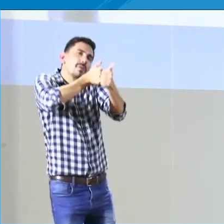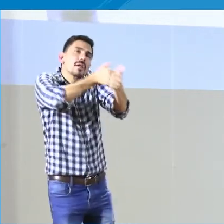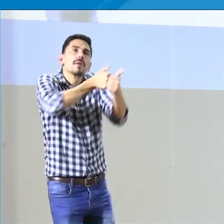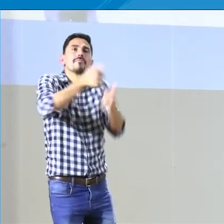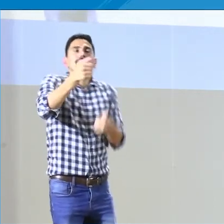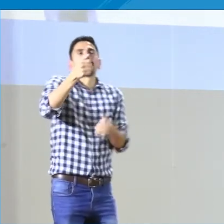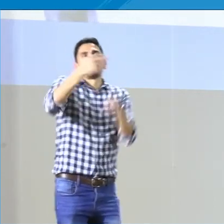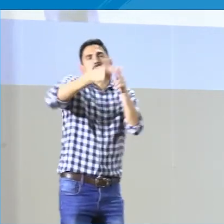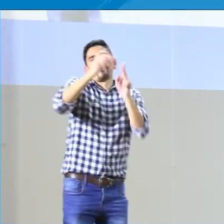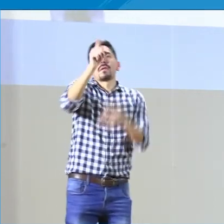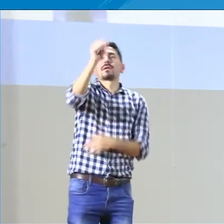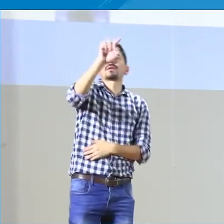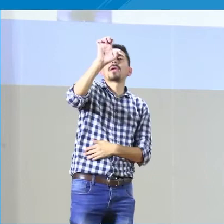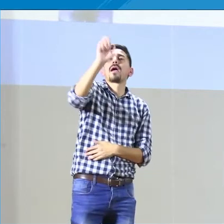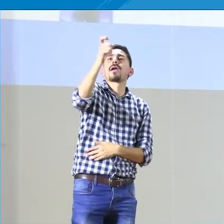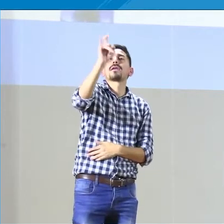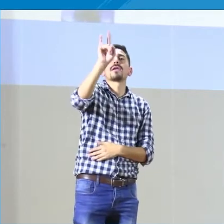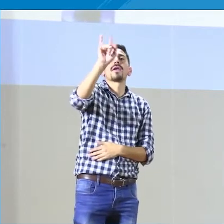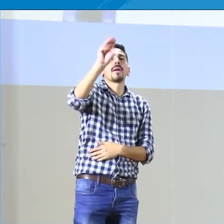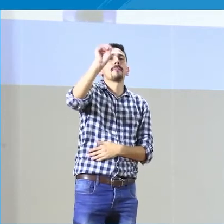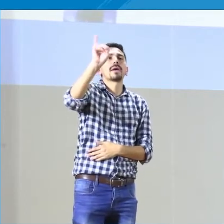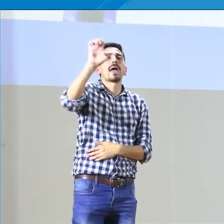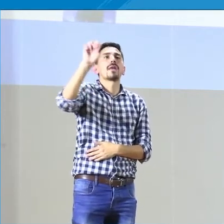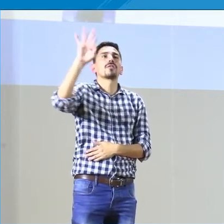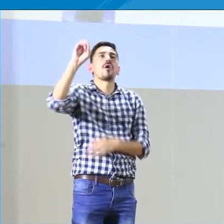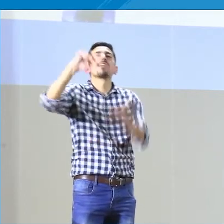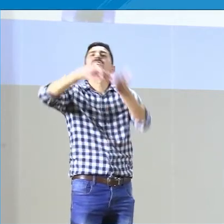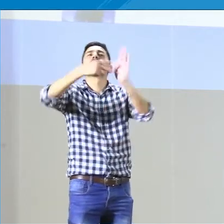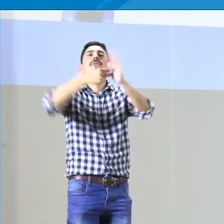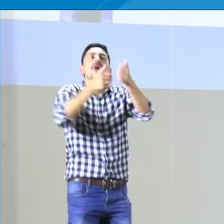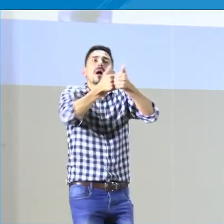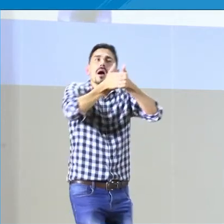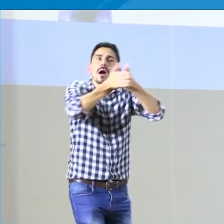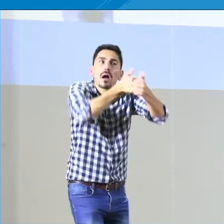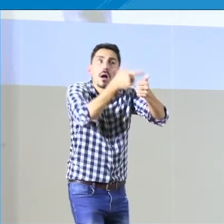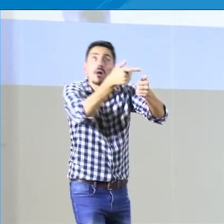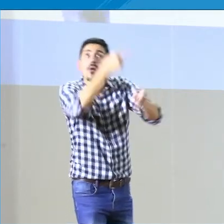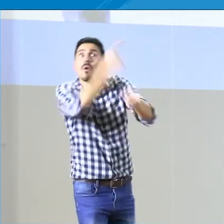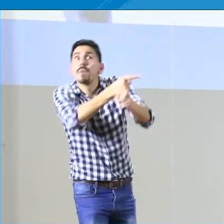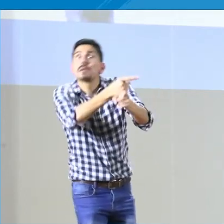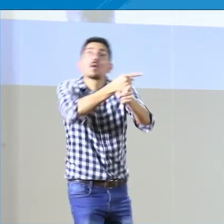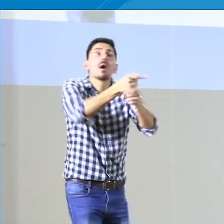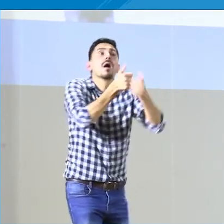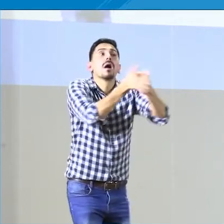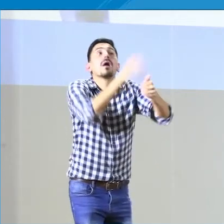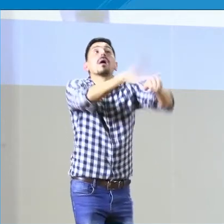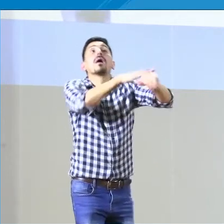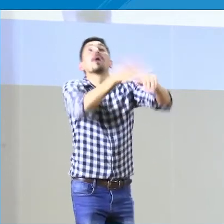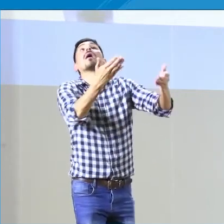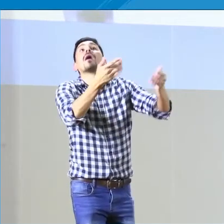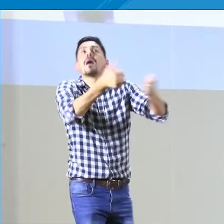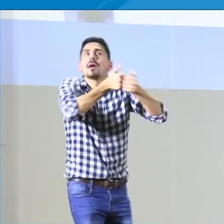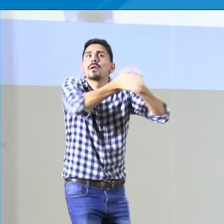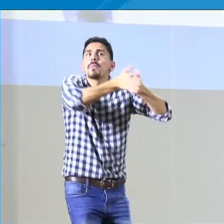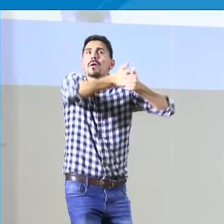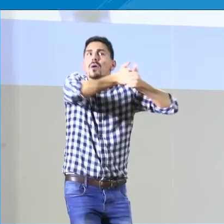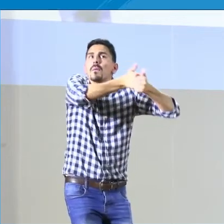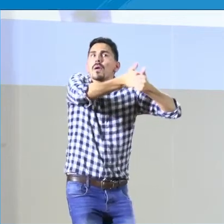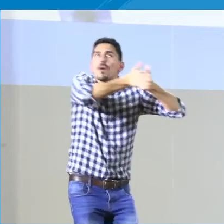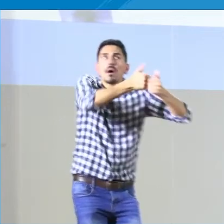acompañamiento con el ministerio, se va a hacer un seguimiento. ¿Qué quiere decir este seguimiento? Es si se está cumpliendo, si se